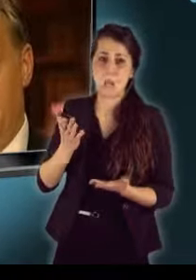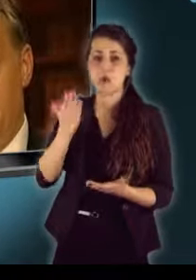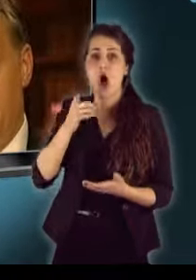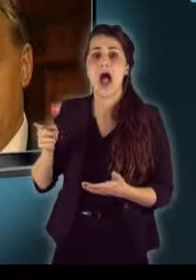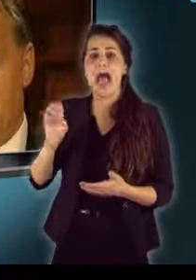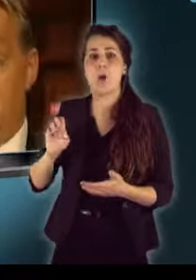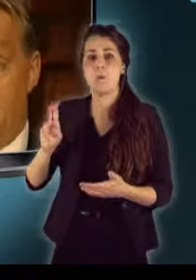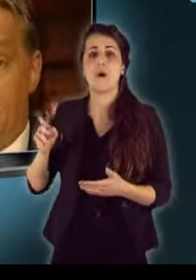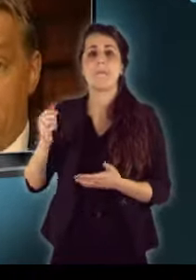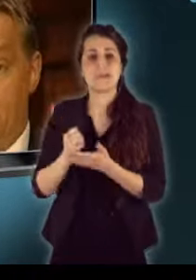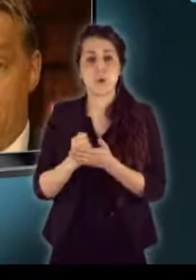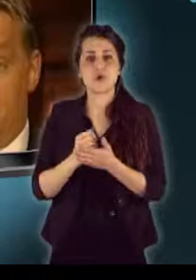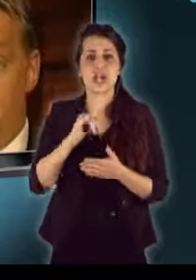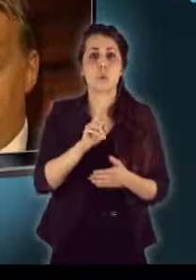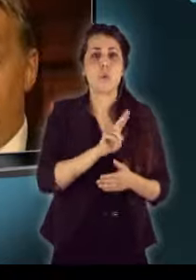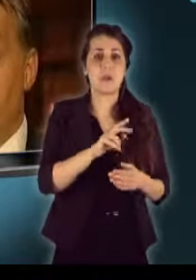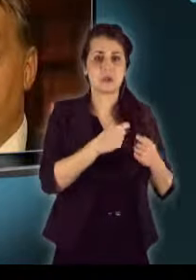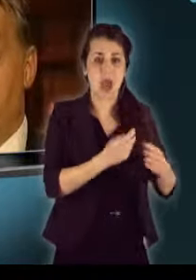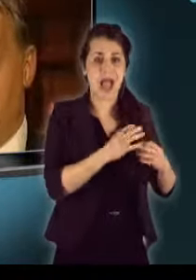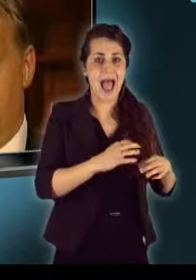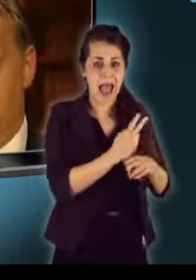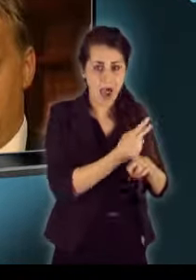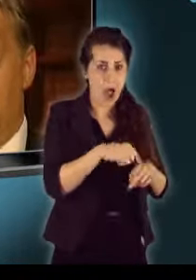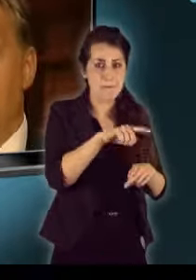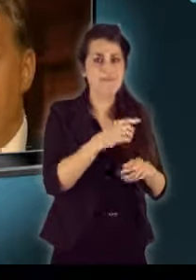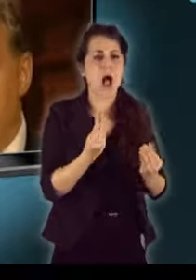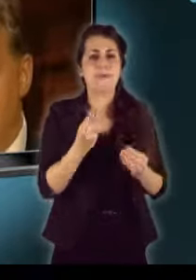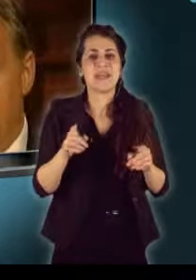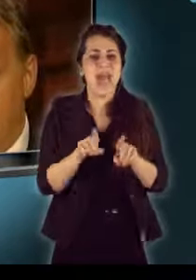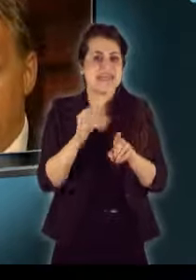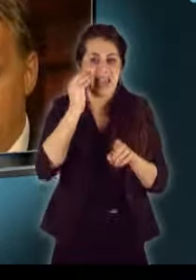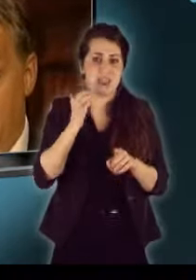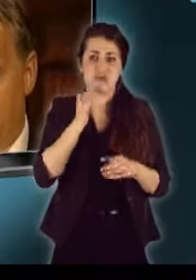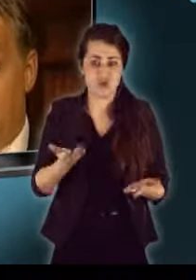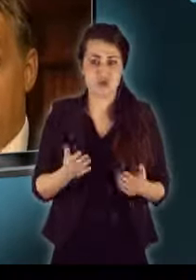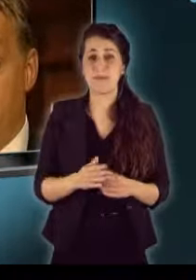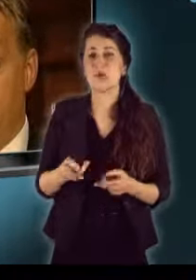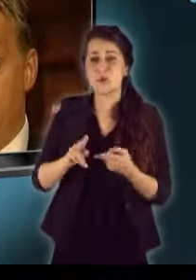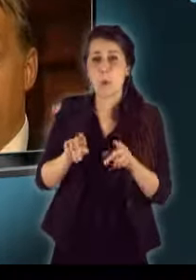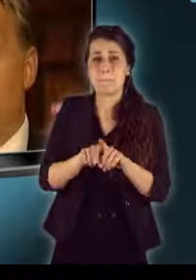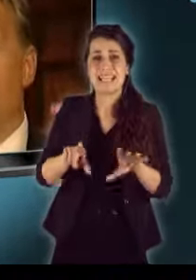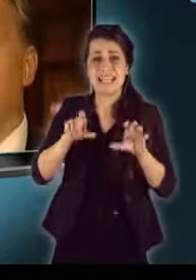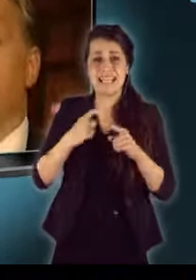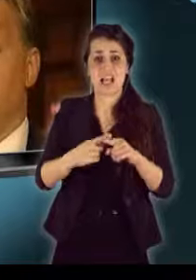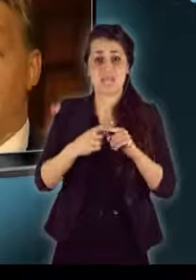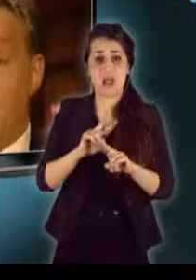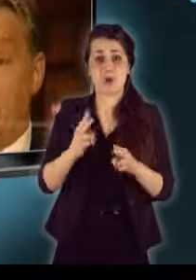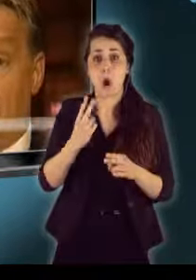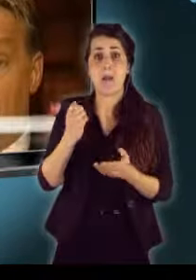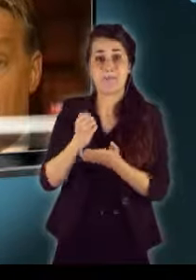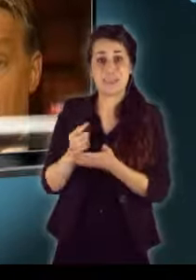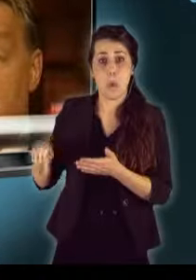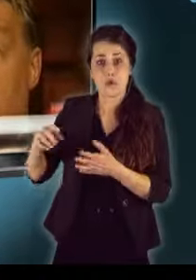ha az Európai Bizottság és egy uniós tagállam valamiben nem ért egyet. 700, több mint 700 olyan vita van, ahol a bizottság